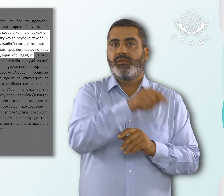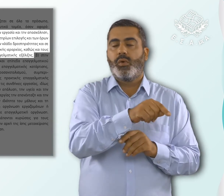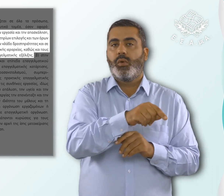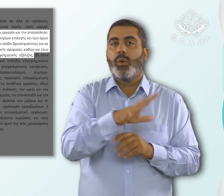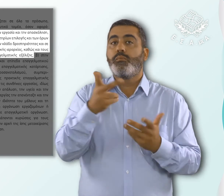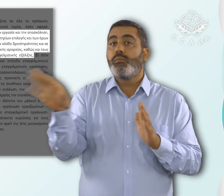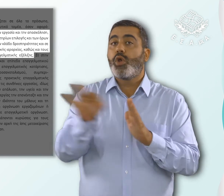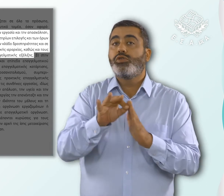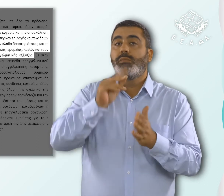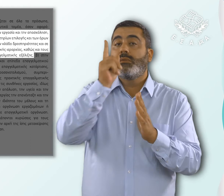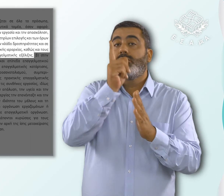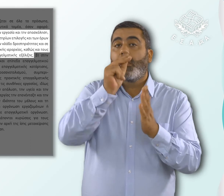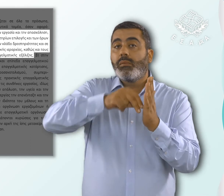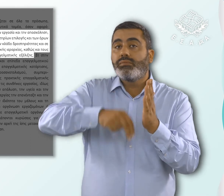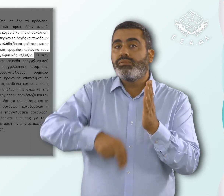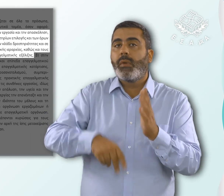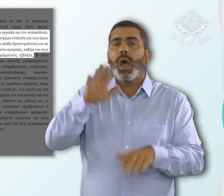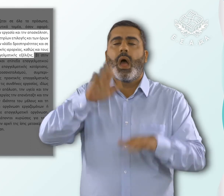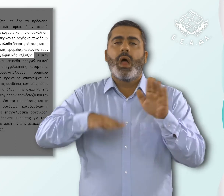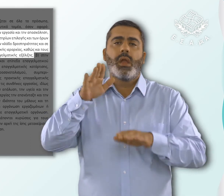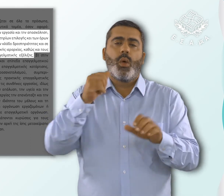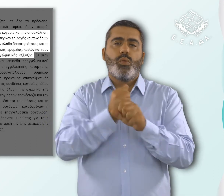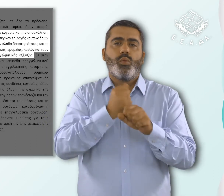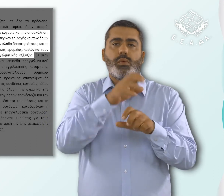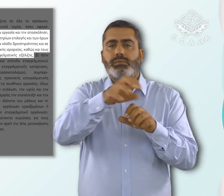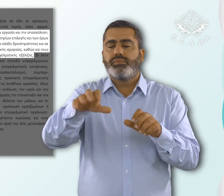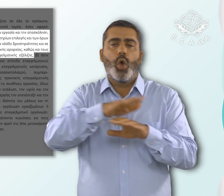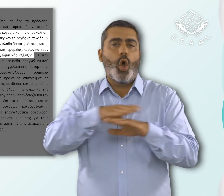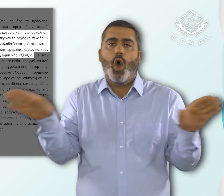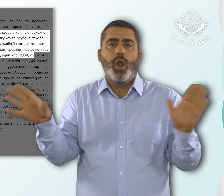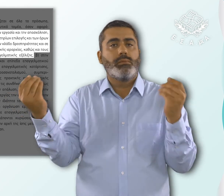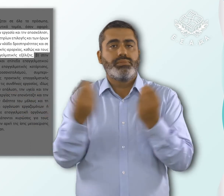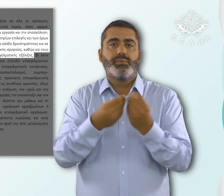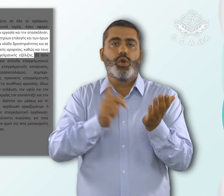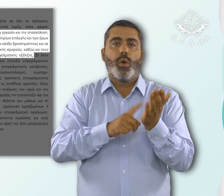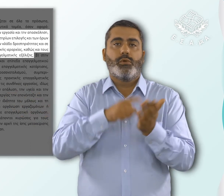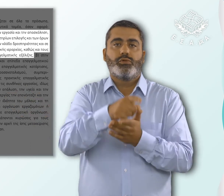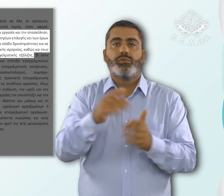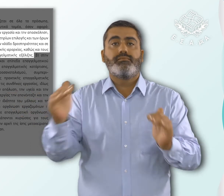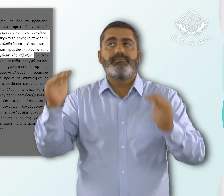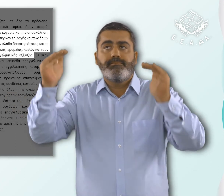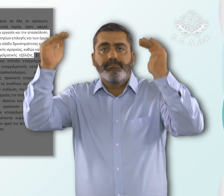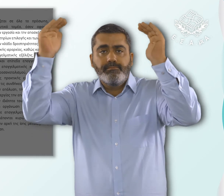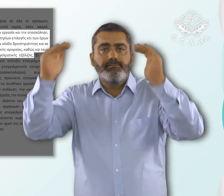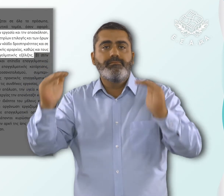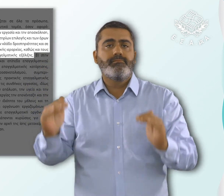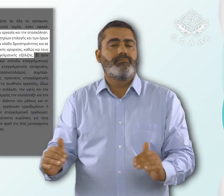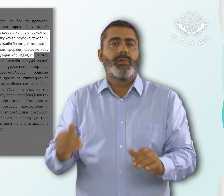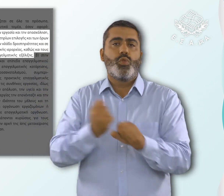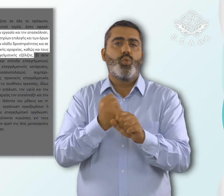πρόσληψης, ανεξάρτητα από τον κλάδο δραστηριότητας και σε όλα τα επίπεδα της επαγγελματικής ιεραρχίας, καθώς και τους όρους